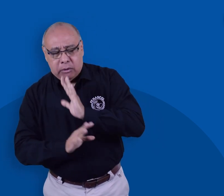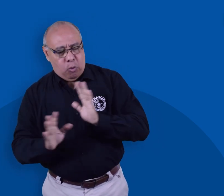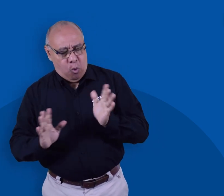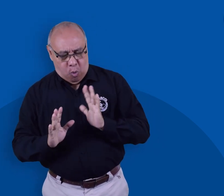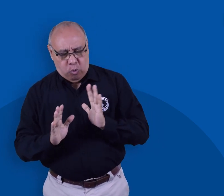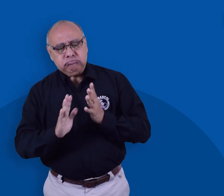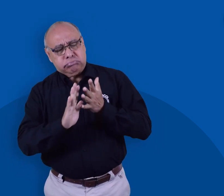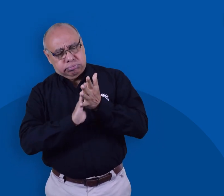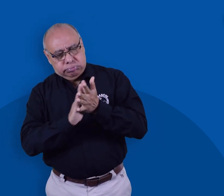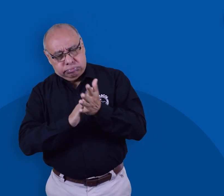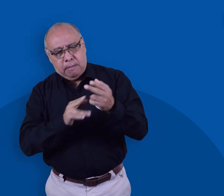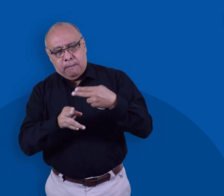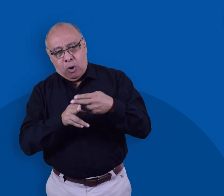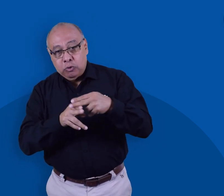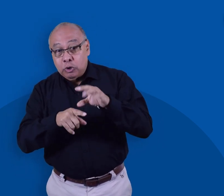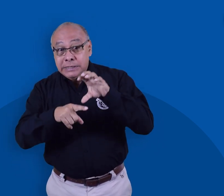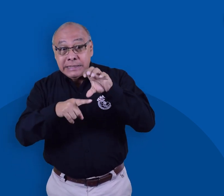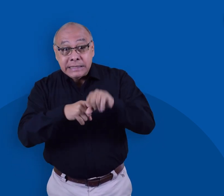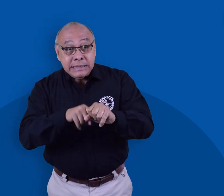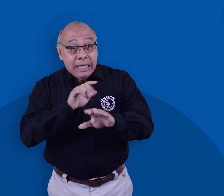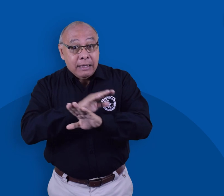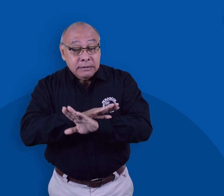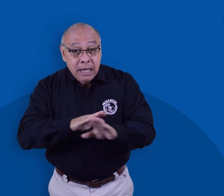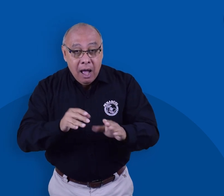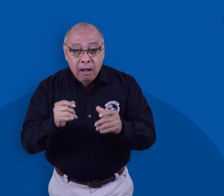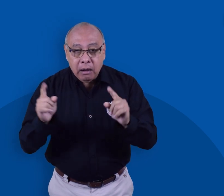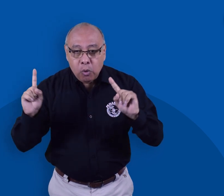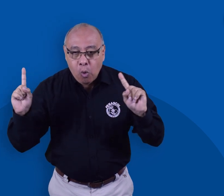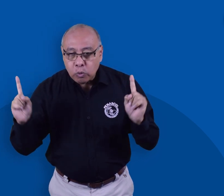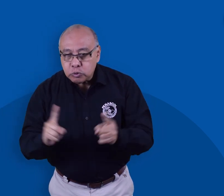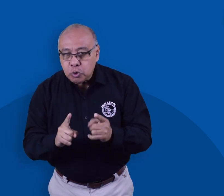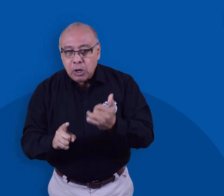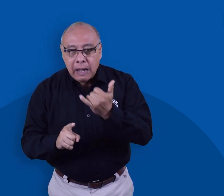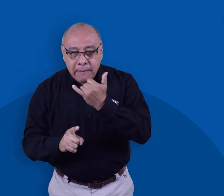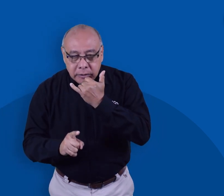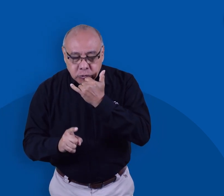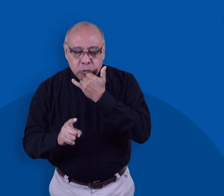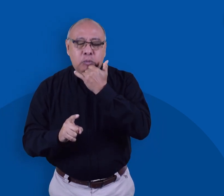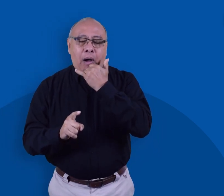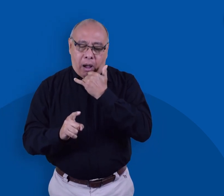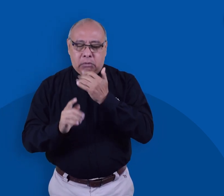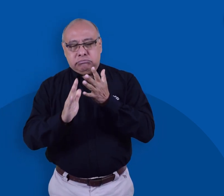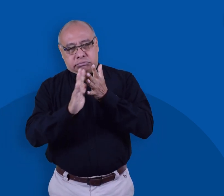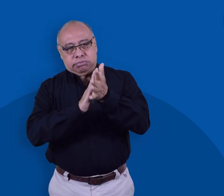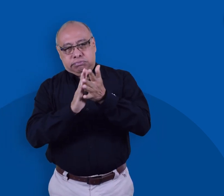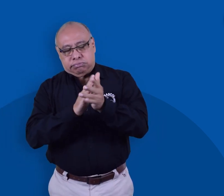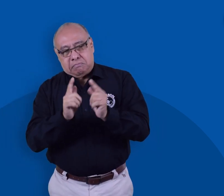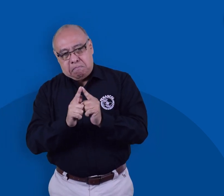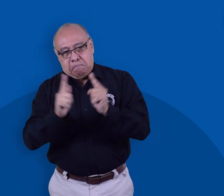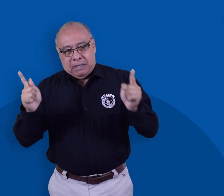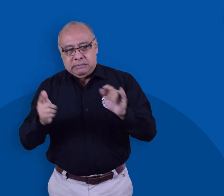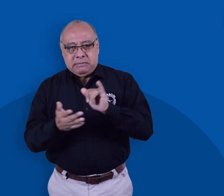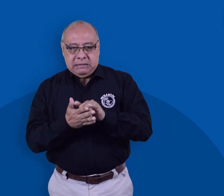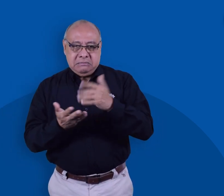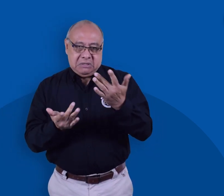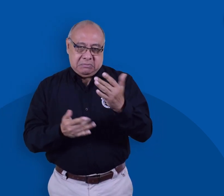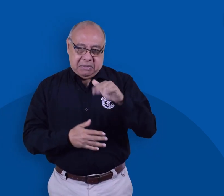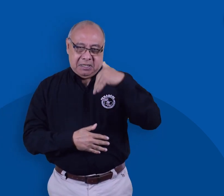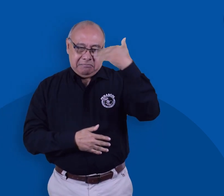respecto. Una vez realizada dicha reunión, sacaremos un resumen de qué sucedió y les informaremos posteriormente. Estamos a la espera. Muchas